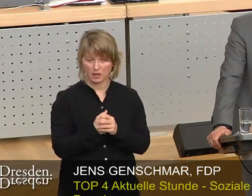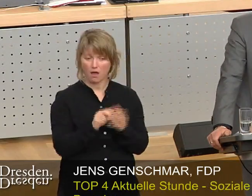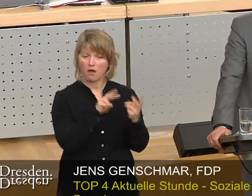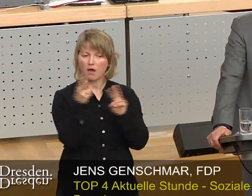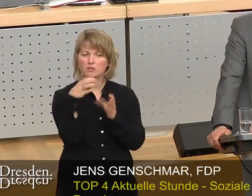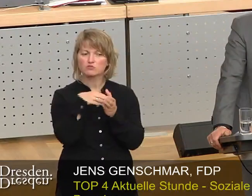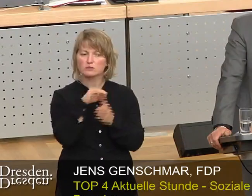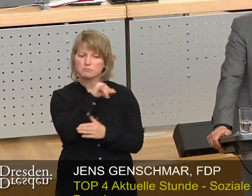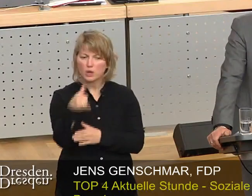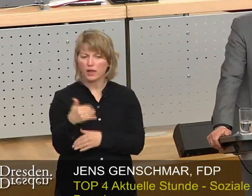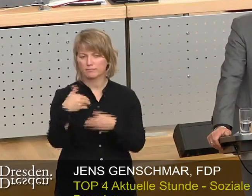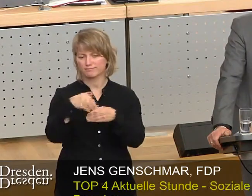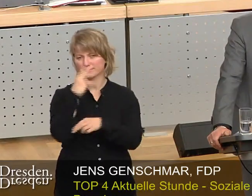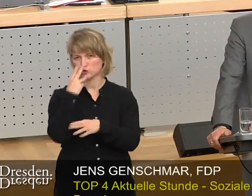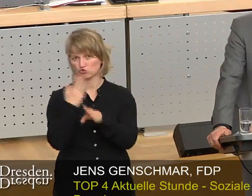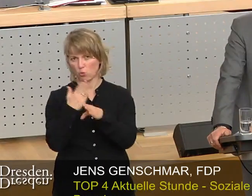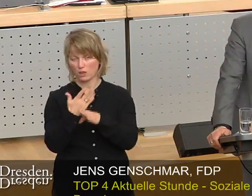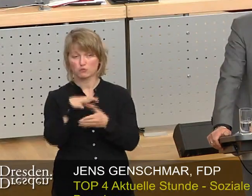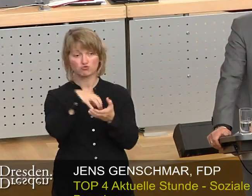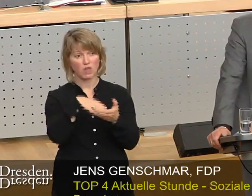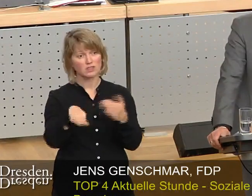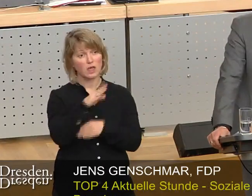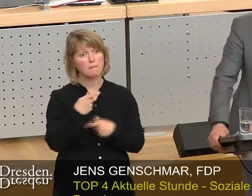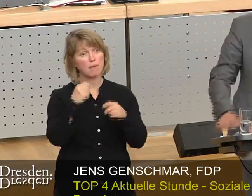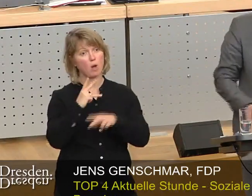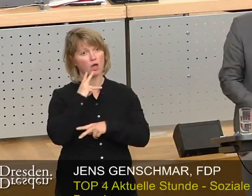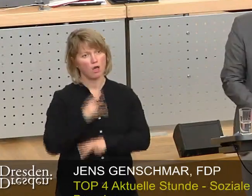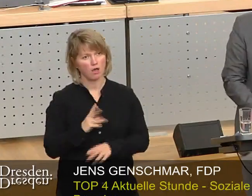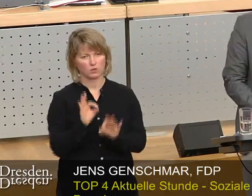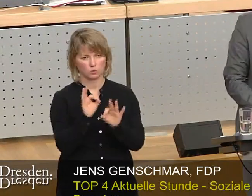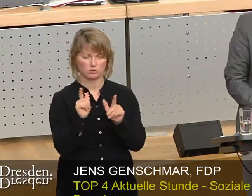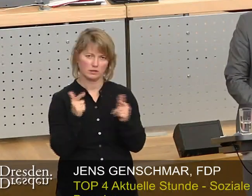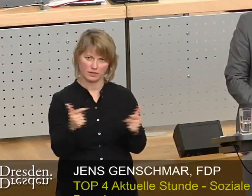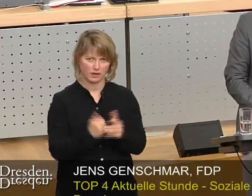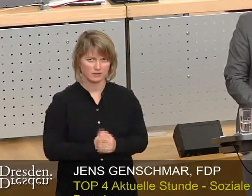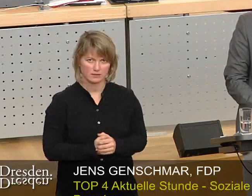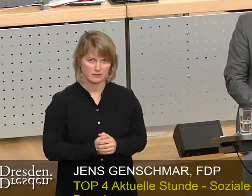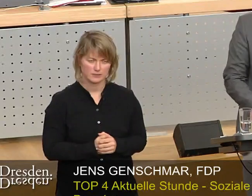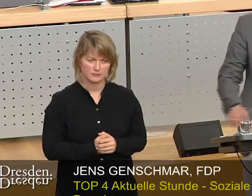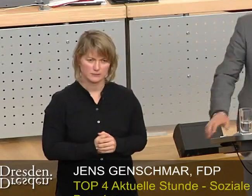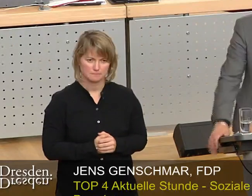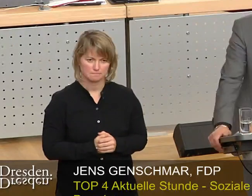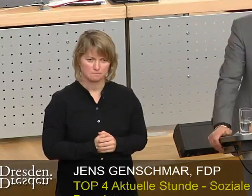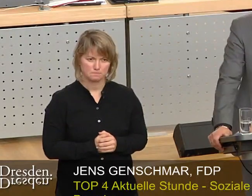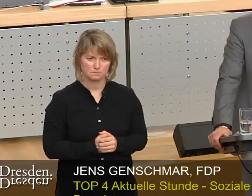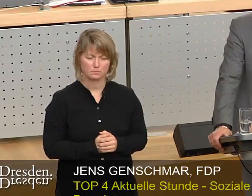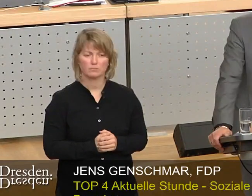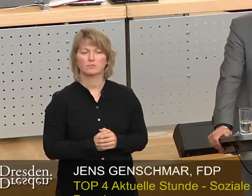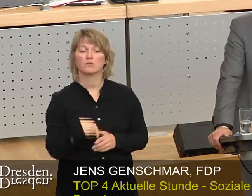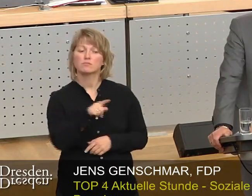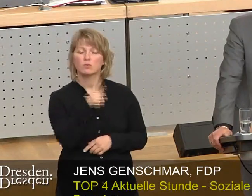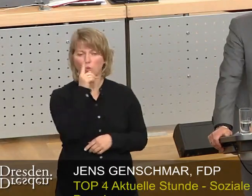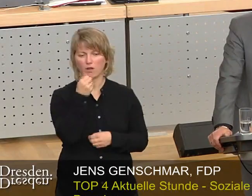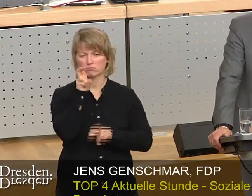Projekte haben dies gezeigt. Die Stadt ist kein guter Bauherr, welcher auf die Steuergelder